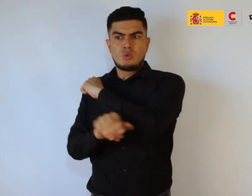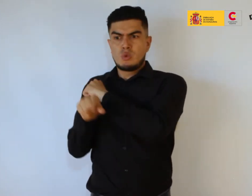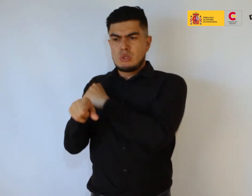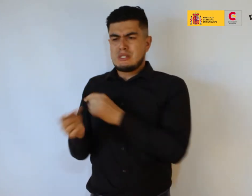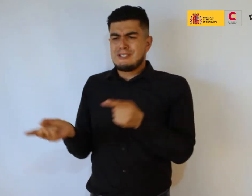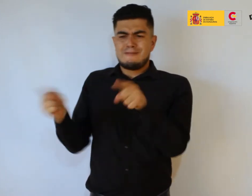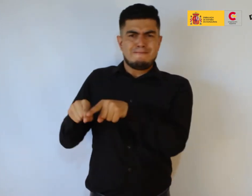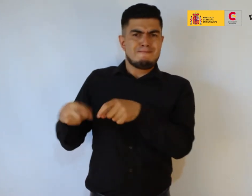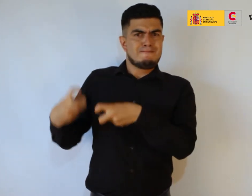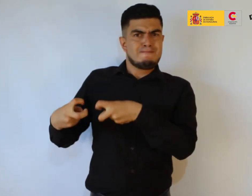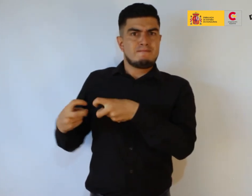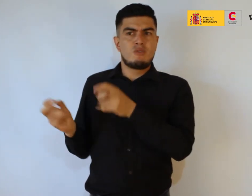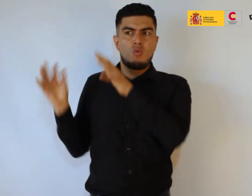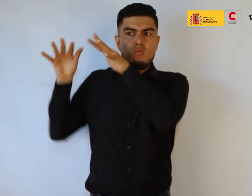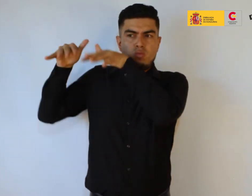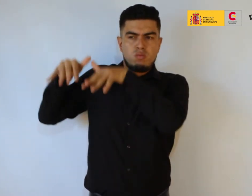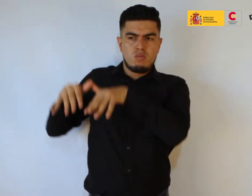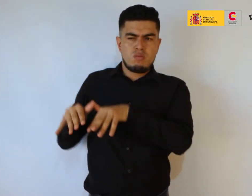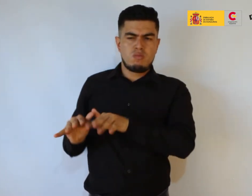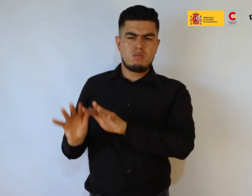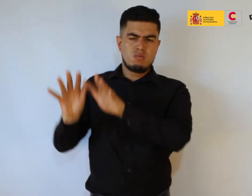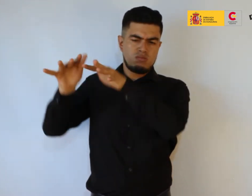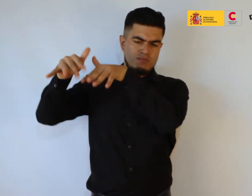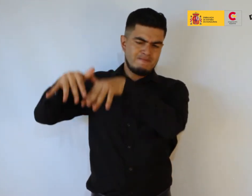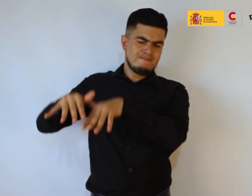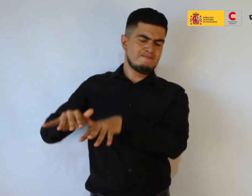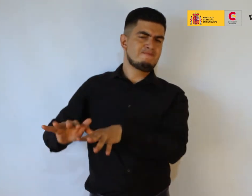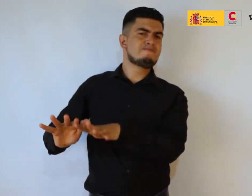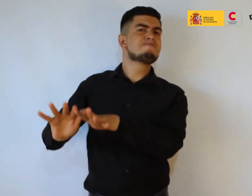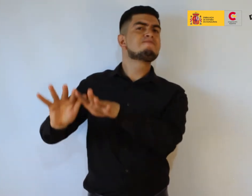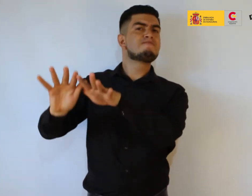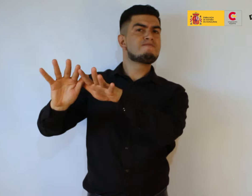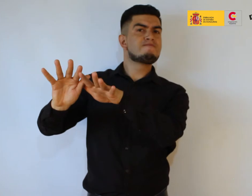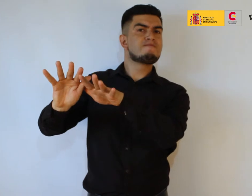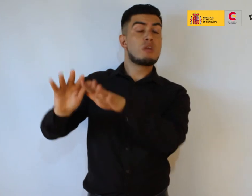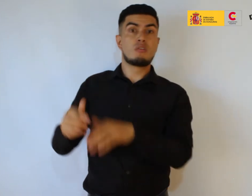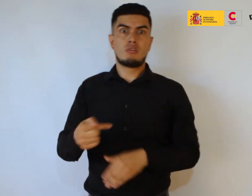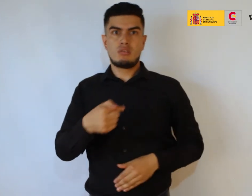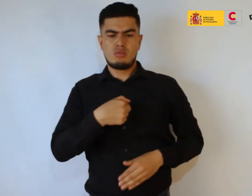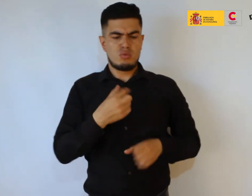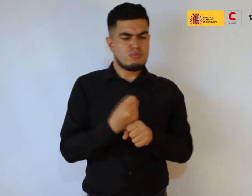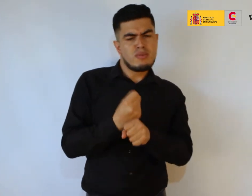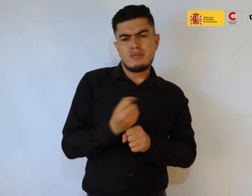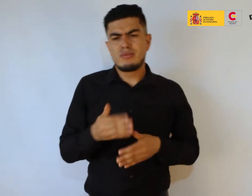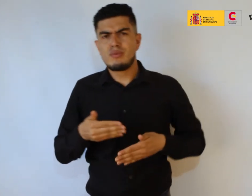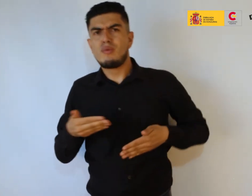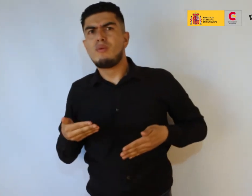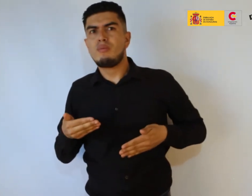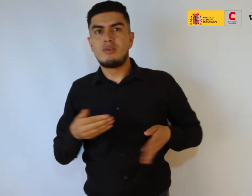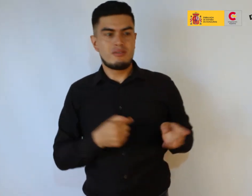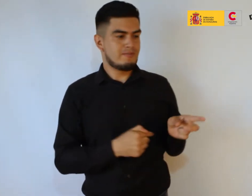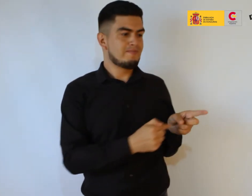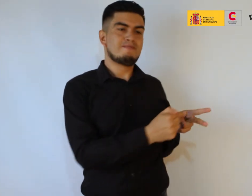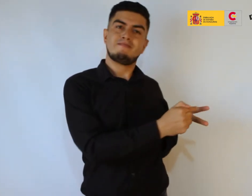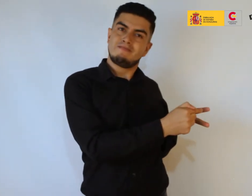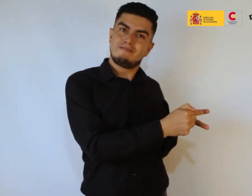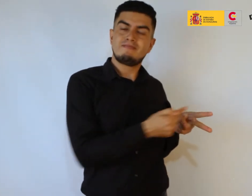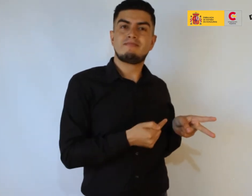por año. Y en mi caso lo que he hecho ha sido trabajar de dos formas. Por una parte he estado realizando dibujos desde la